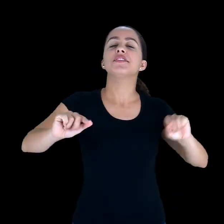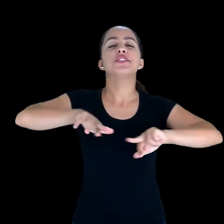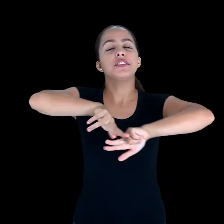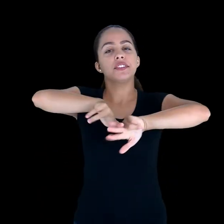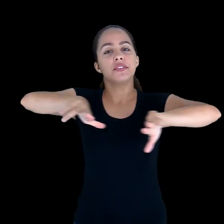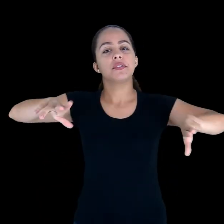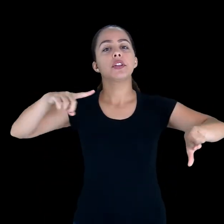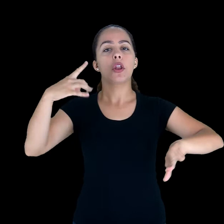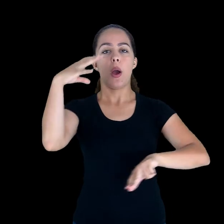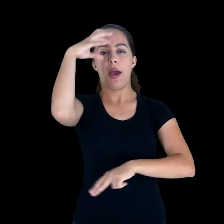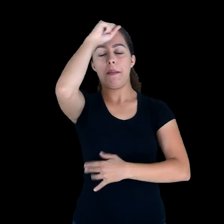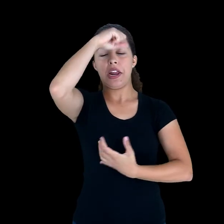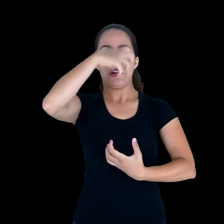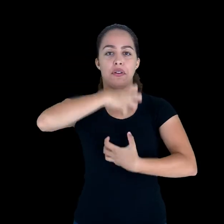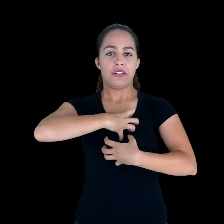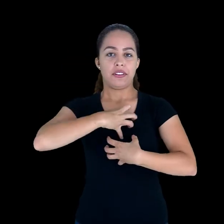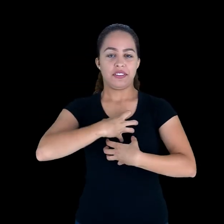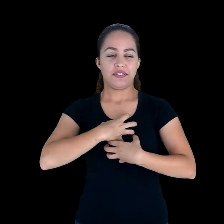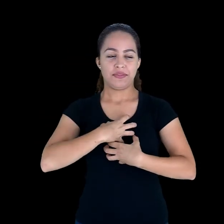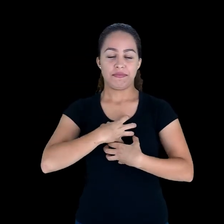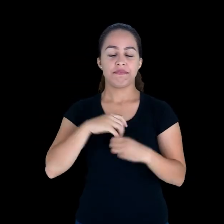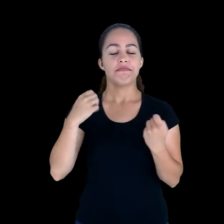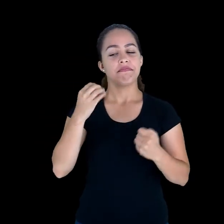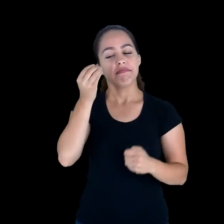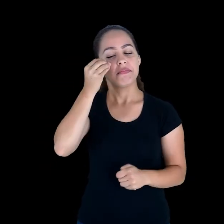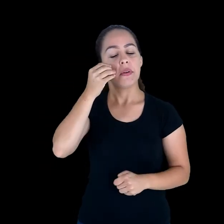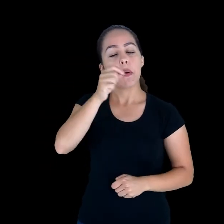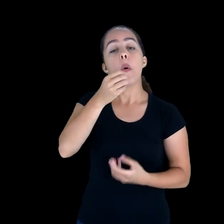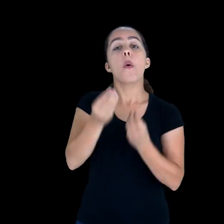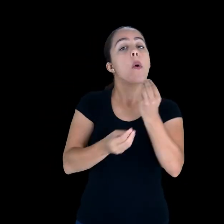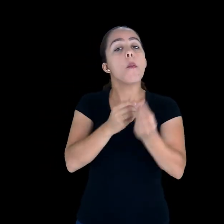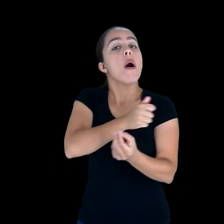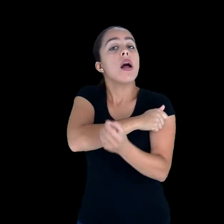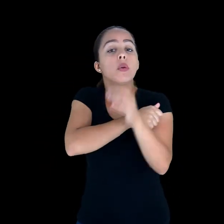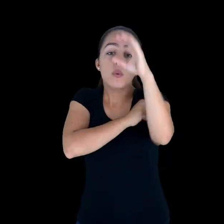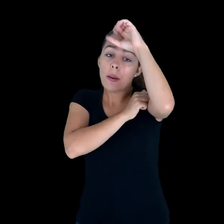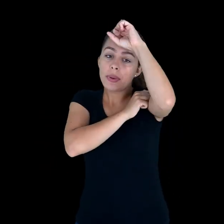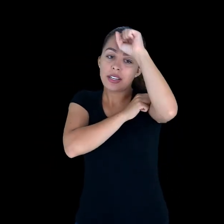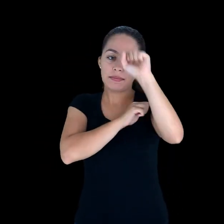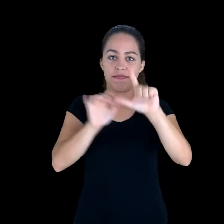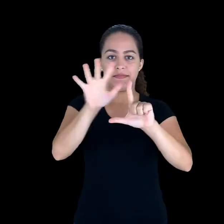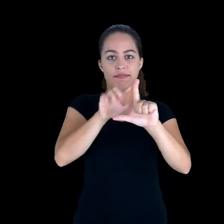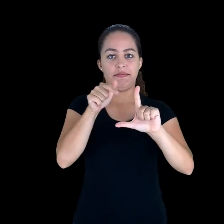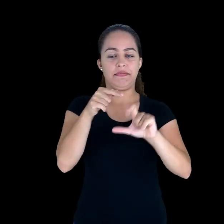nós precisamos considerar isso com os nossos alunos no espaço virtual.